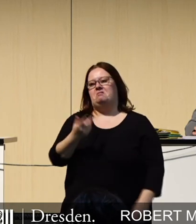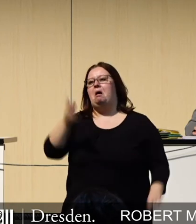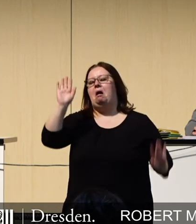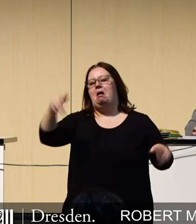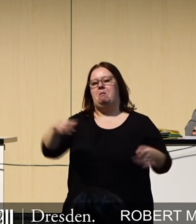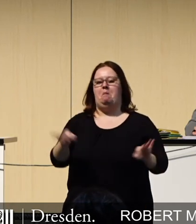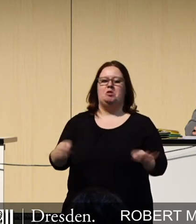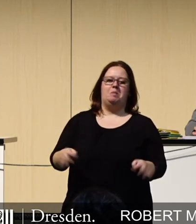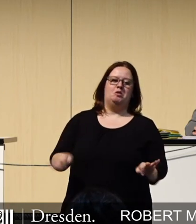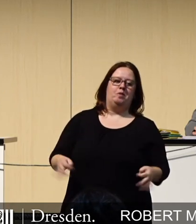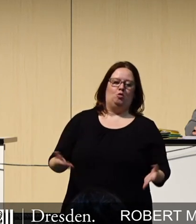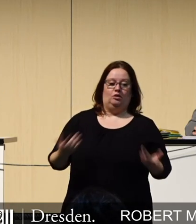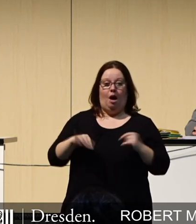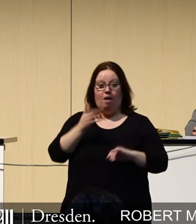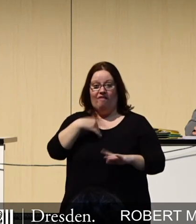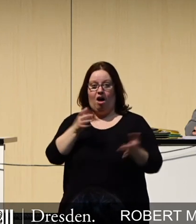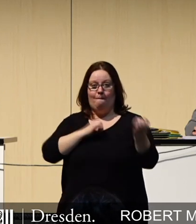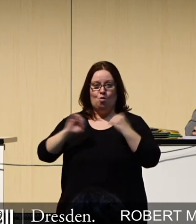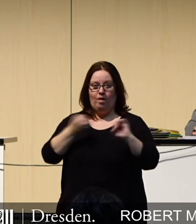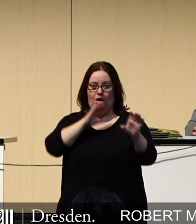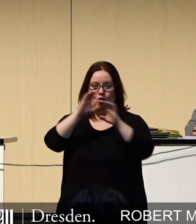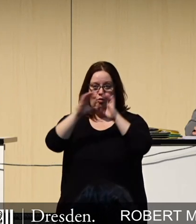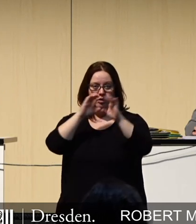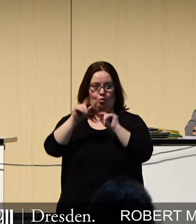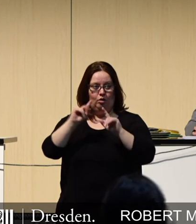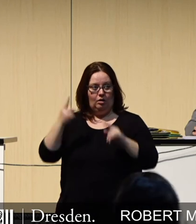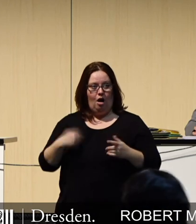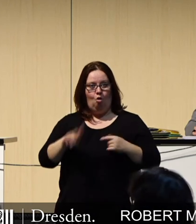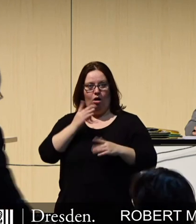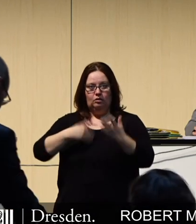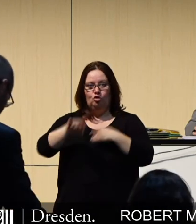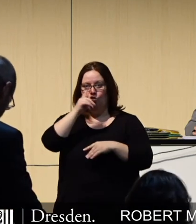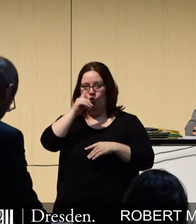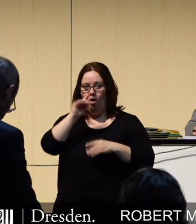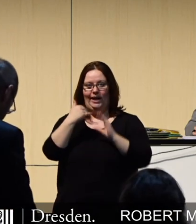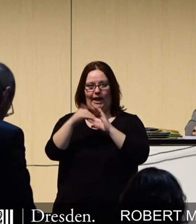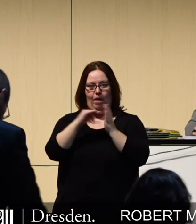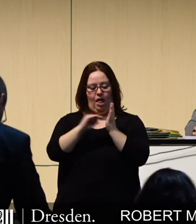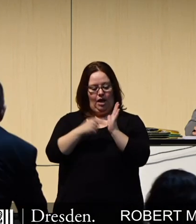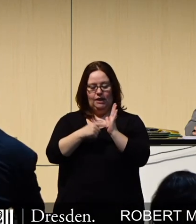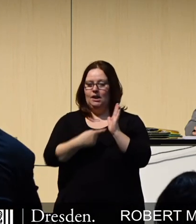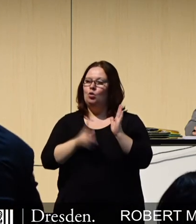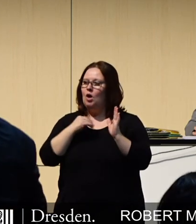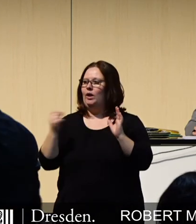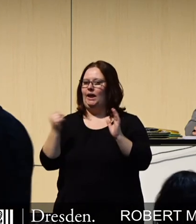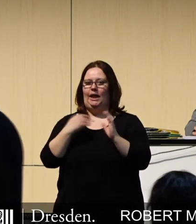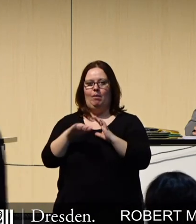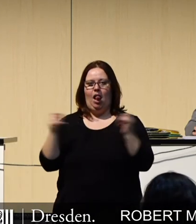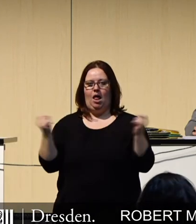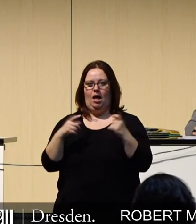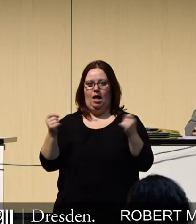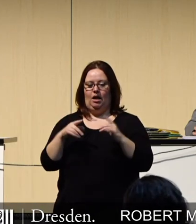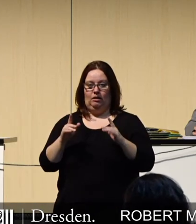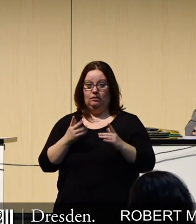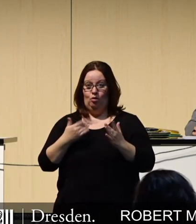sie könnten darauf verzichten. Mobile Kommunikation bedeutet auch wesentlich mehr, als nur eine E-Mail-Adresse zu haben und sich E-Mails hin und herschicken zu können.